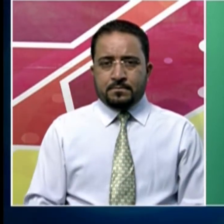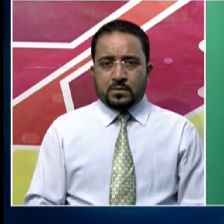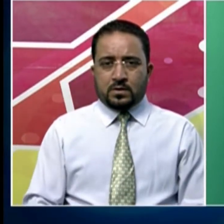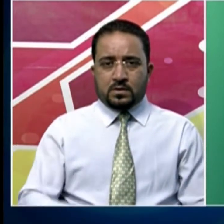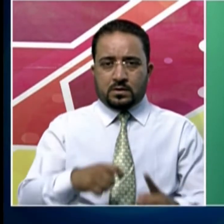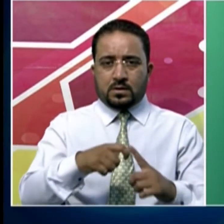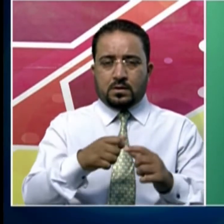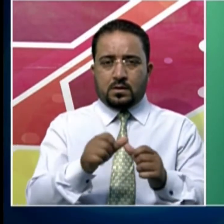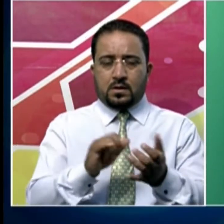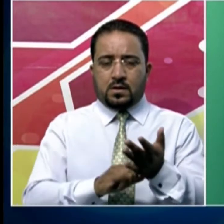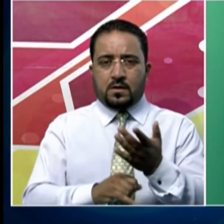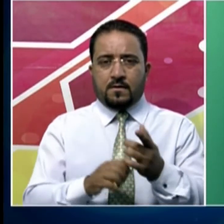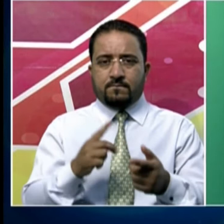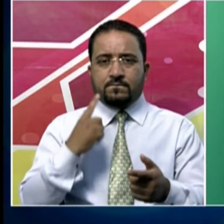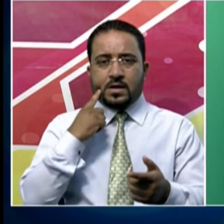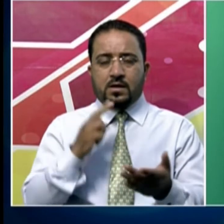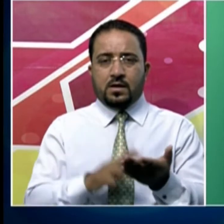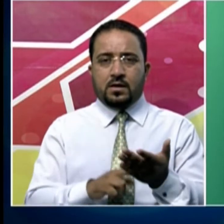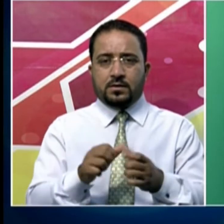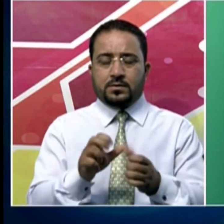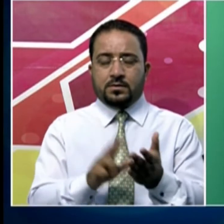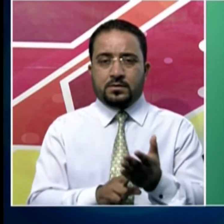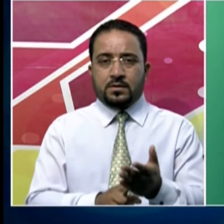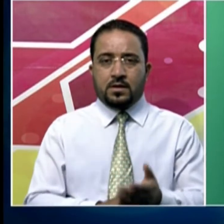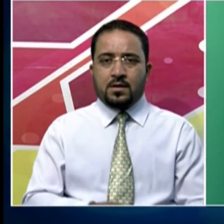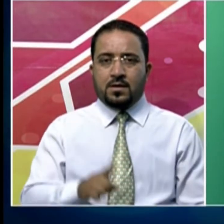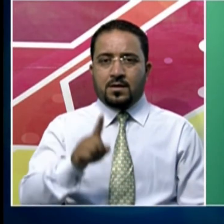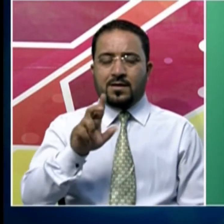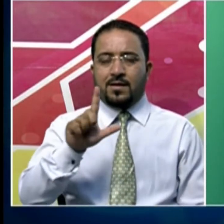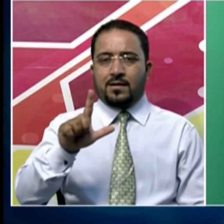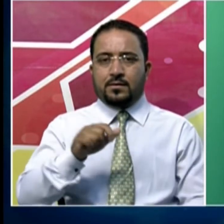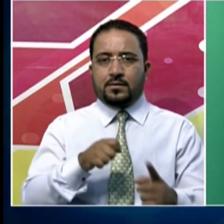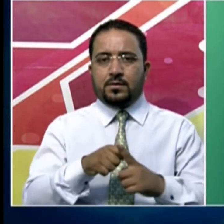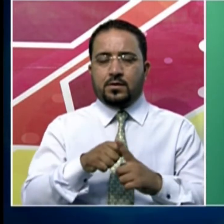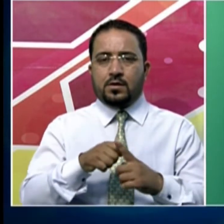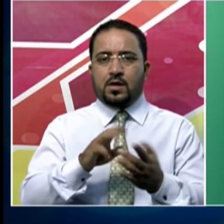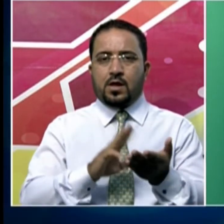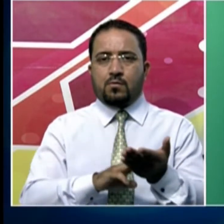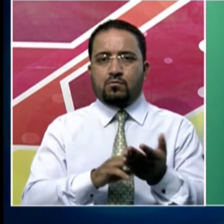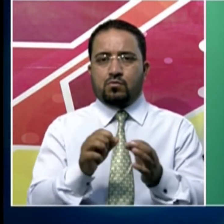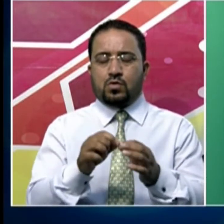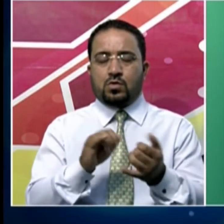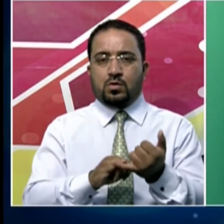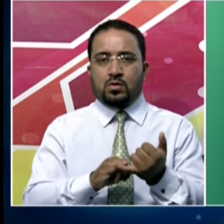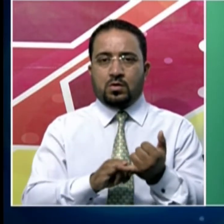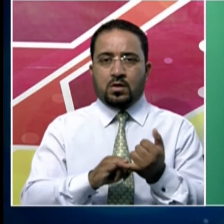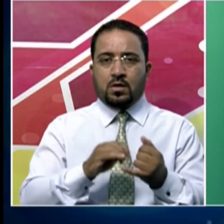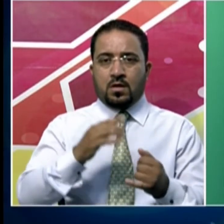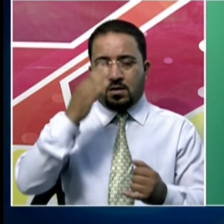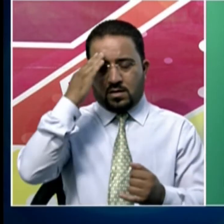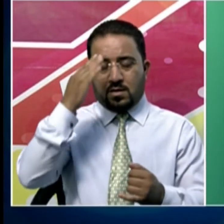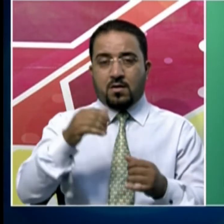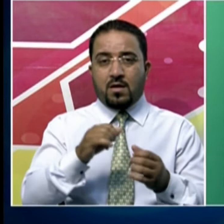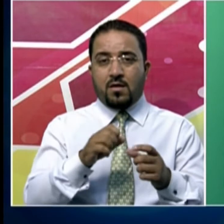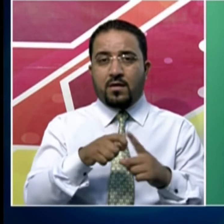کرگل وجہ دیوس کے موقع پر لیفٹننٹ گورنر گریش چندر مرمو نے کرگل جنگ کے دوران